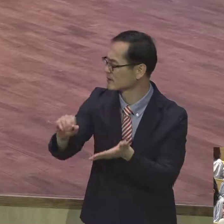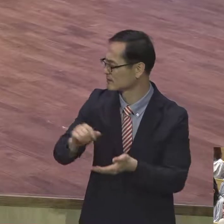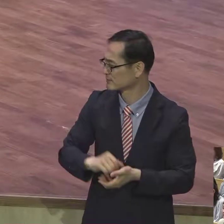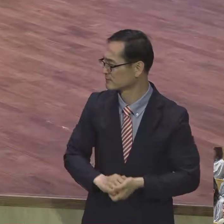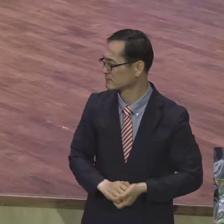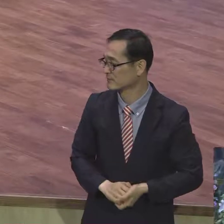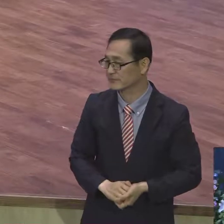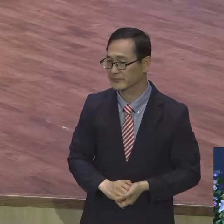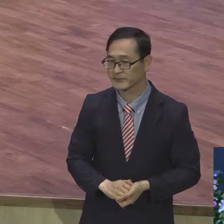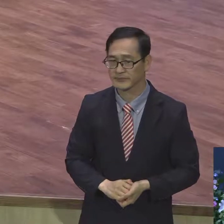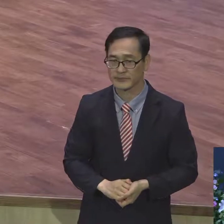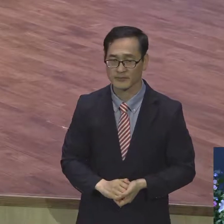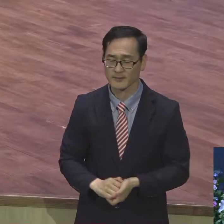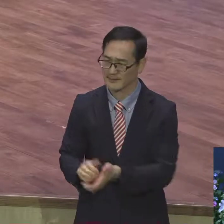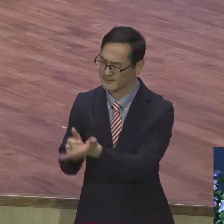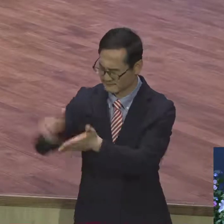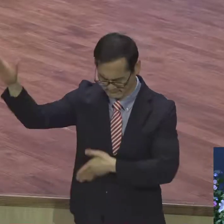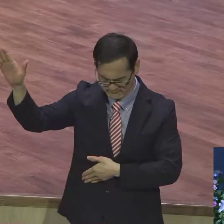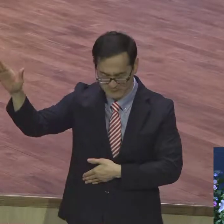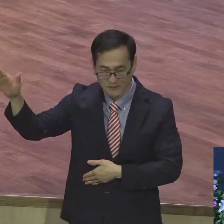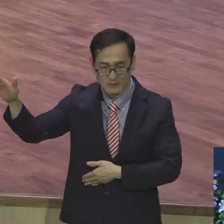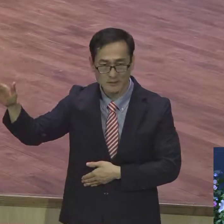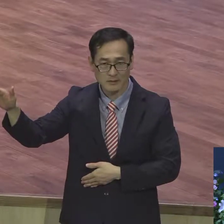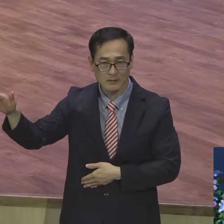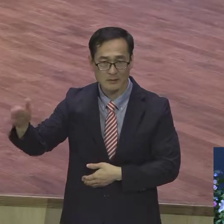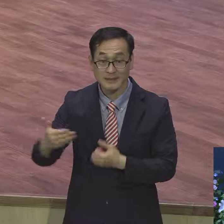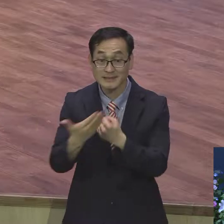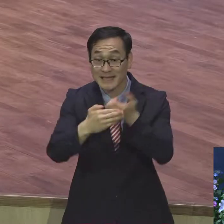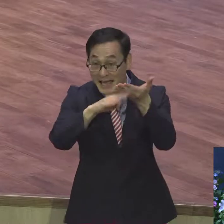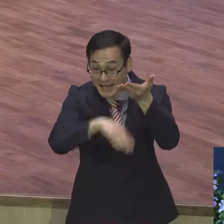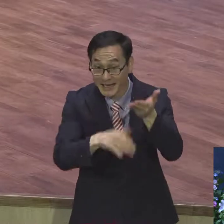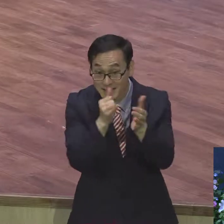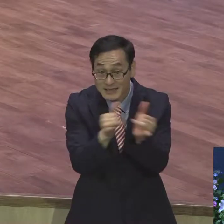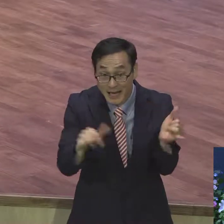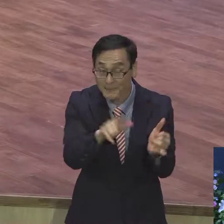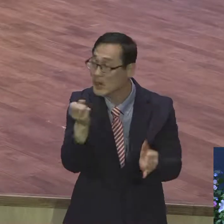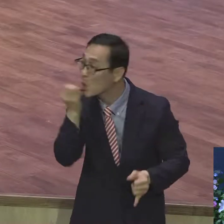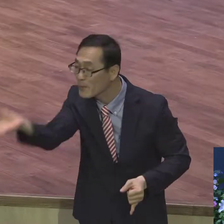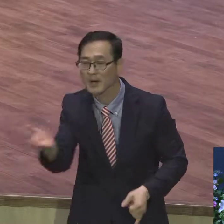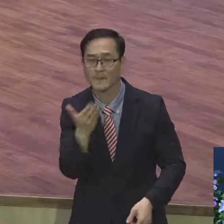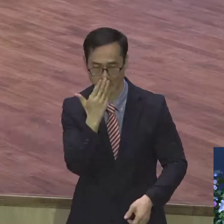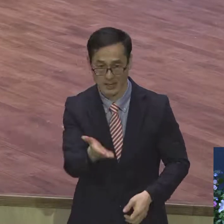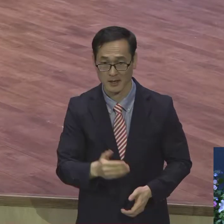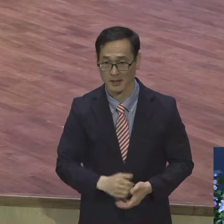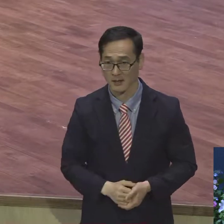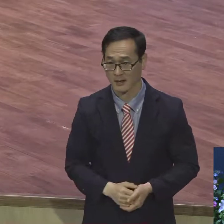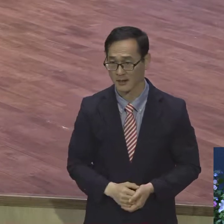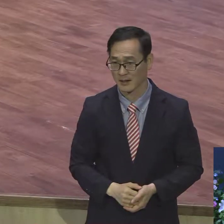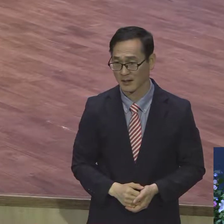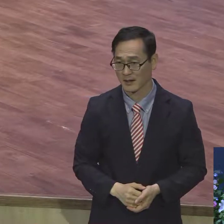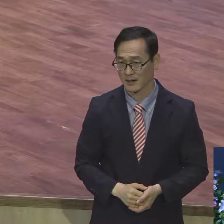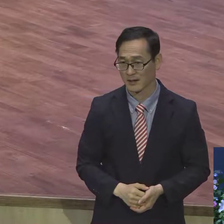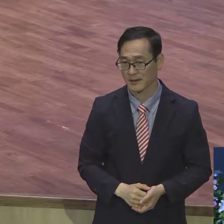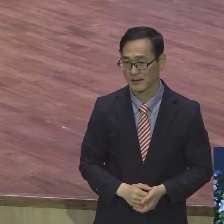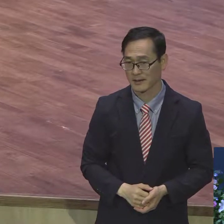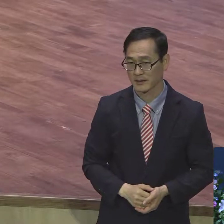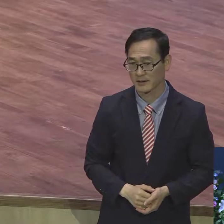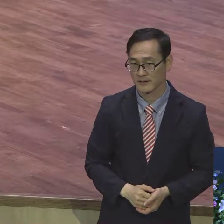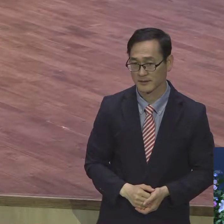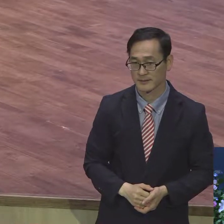은혜 아래에 있는 자의 고백이 하나님 은혜를 체험하신 고백이 이 체험을